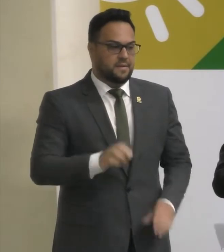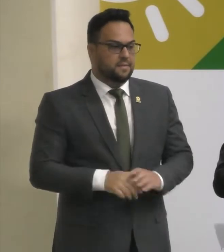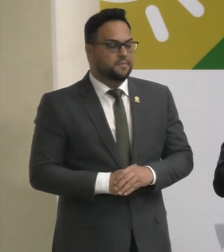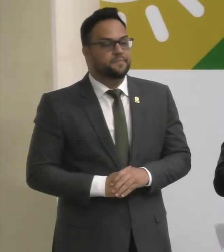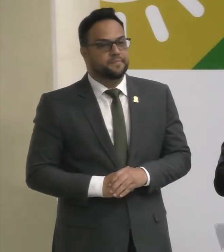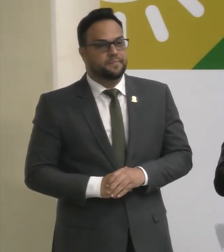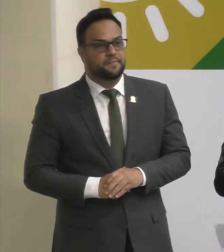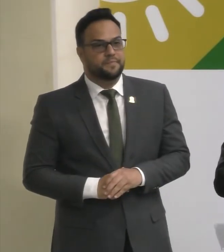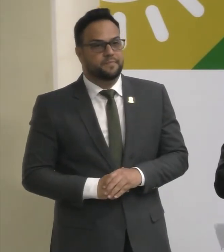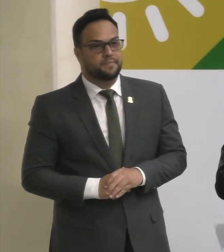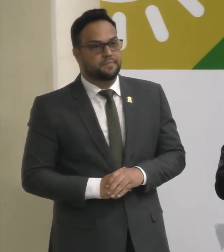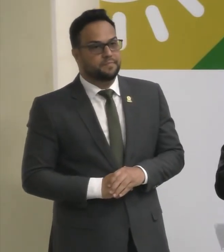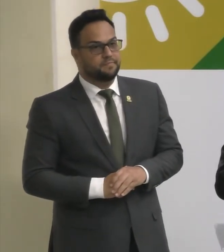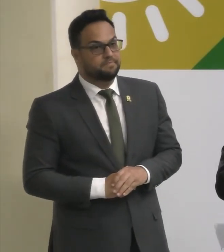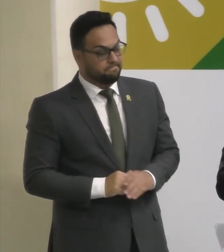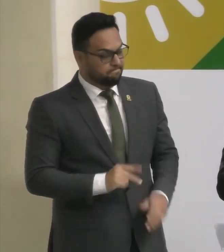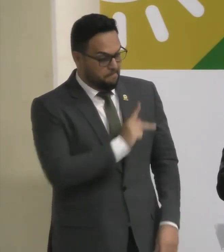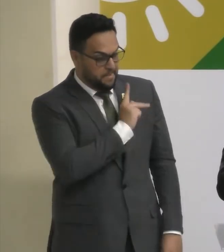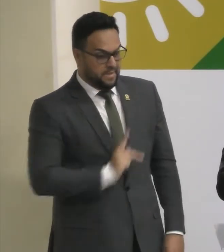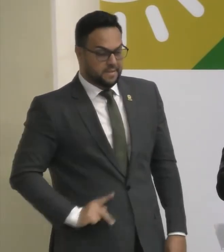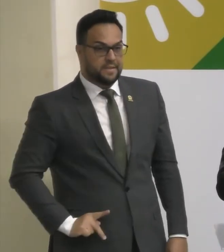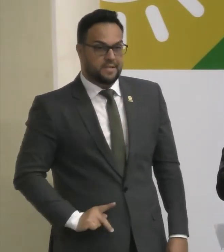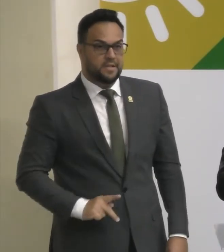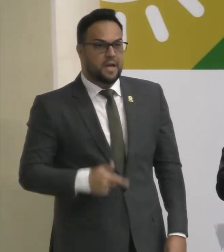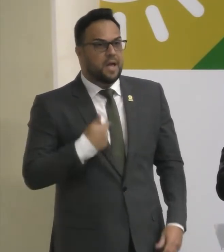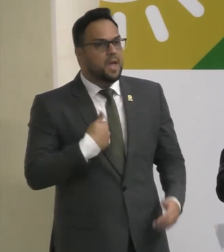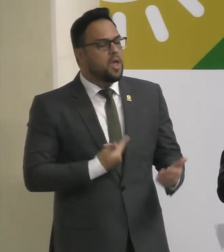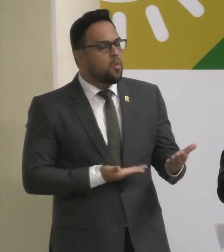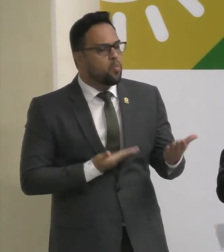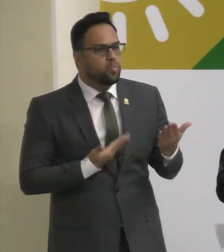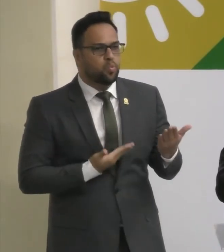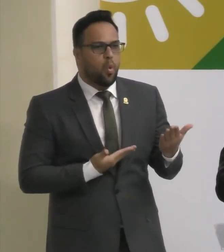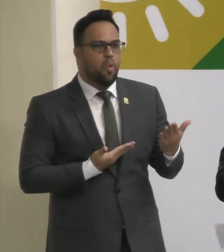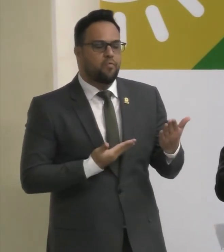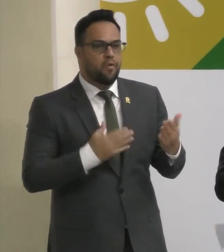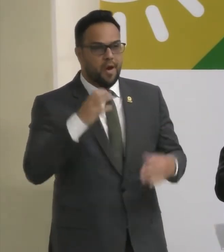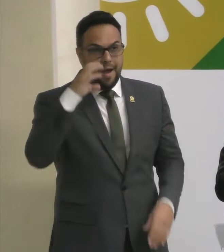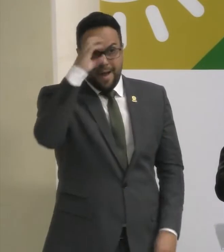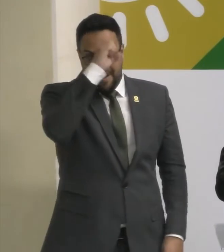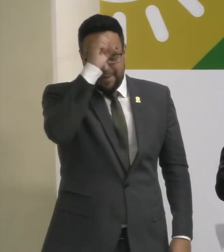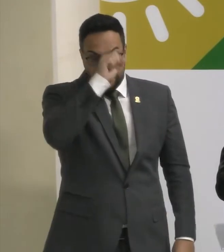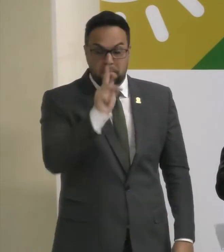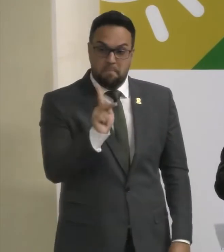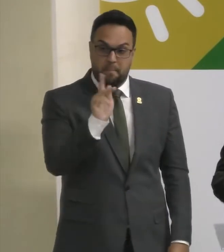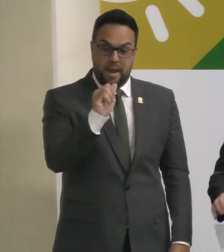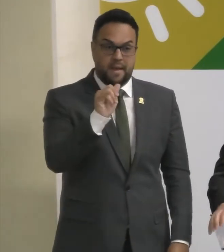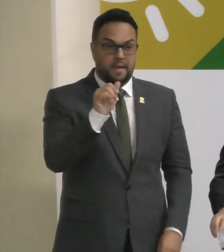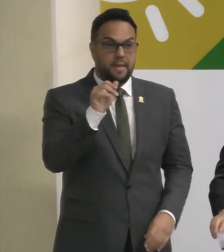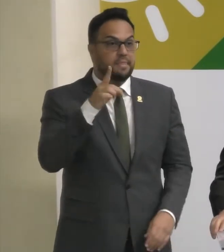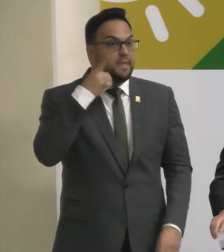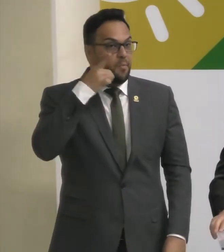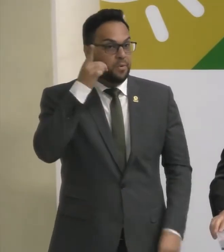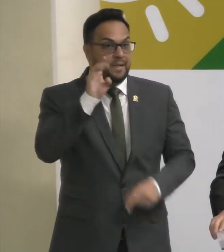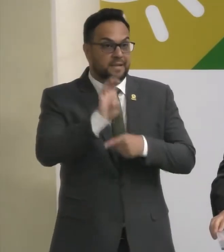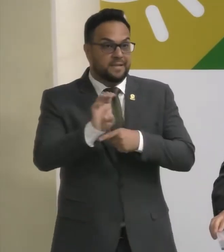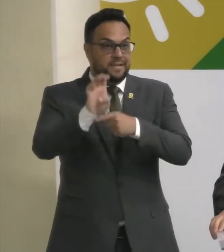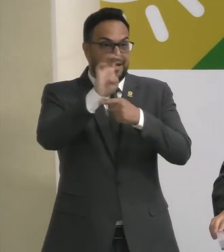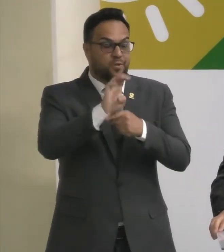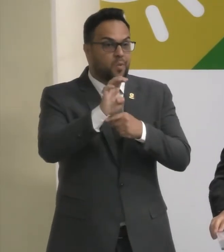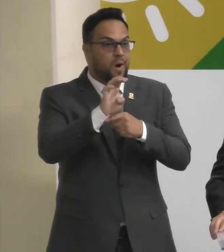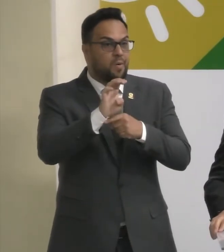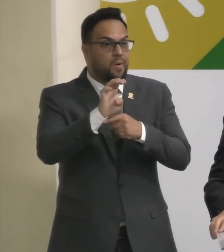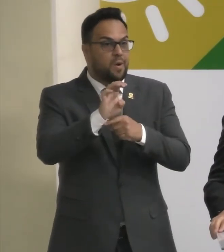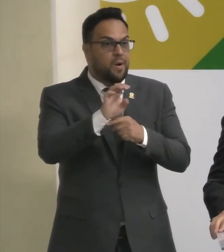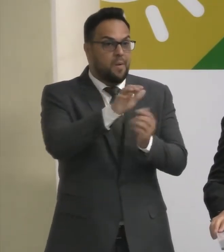Presidente Eu aprendi Muito cedo Com meu pai Ele é deputado Estadual em Pernambuco Que a política É uma ferramenta